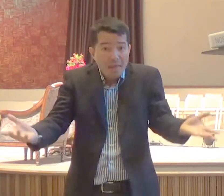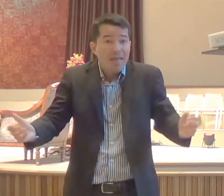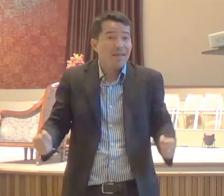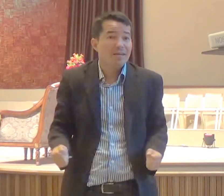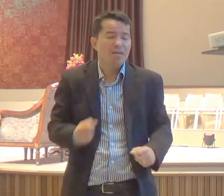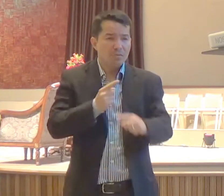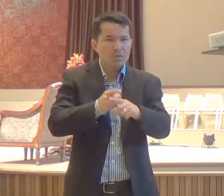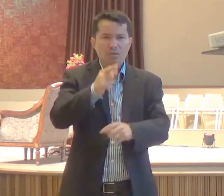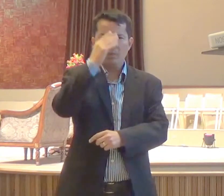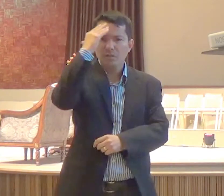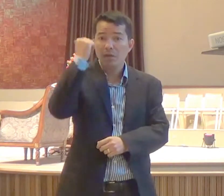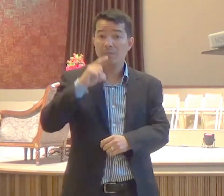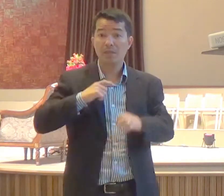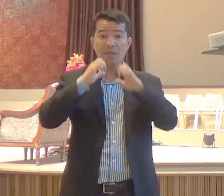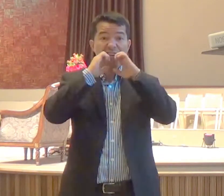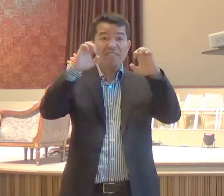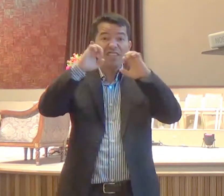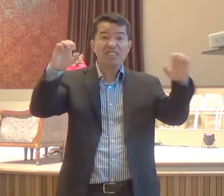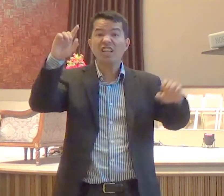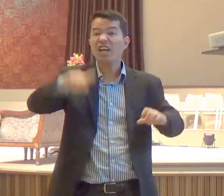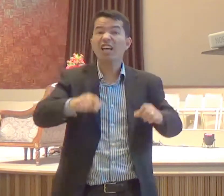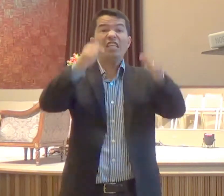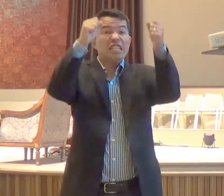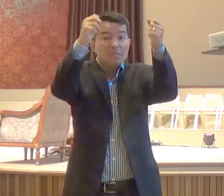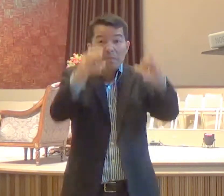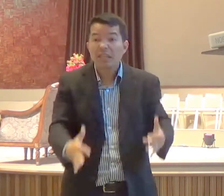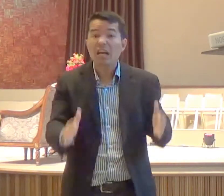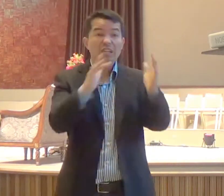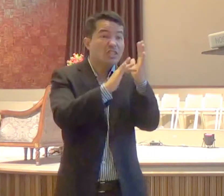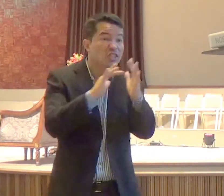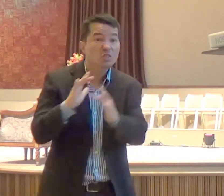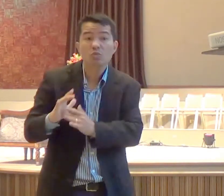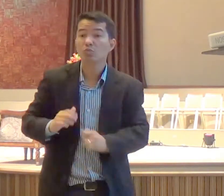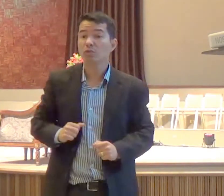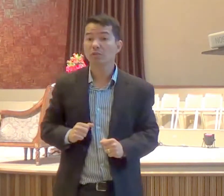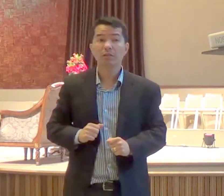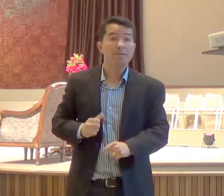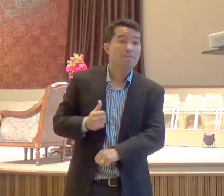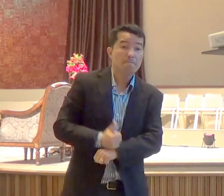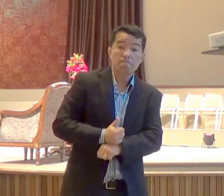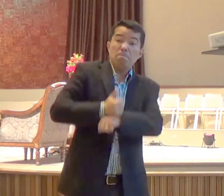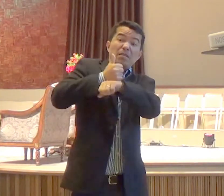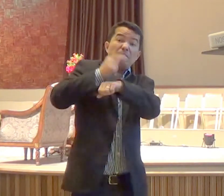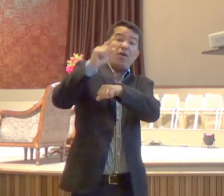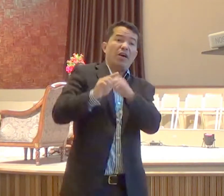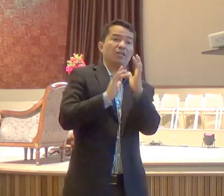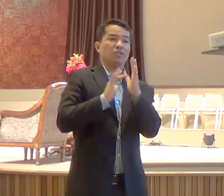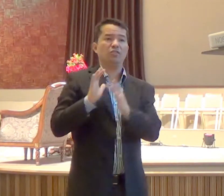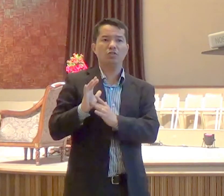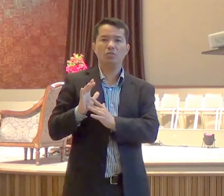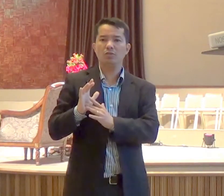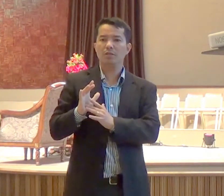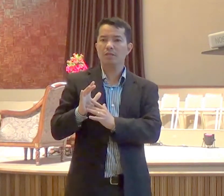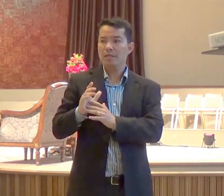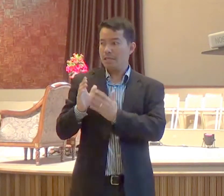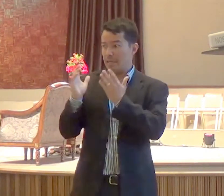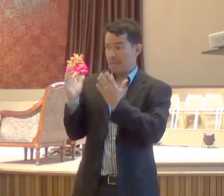evangelística é o Evangelho, e o centro do Evangelho é Cristo Jesus o Senhor, é Ele que mandou,